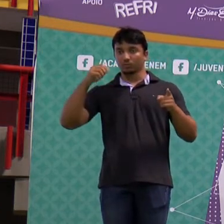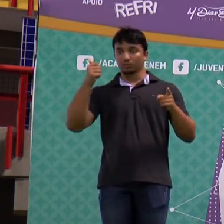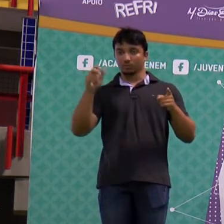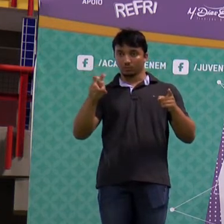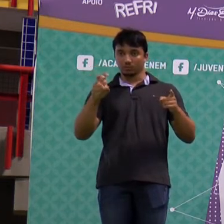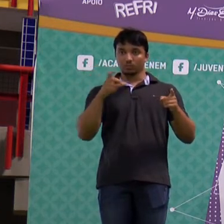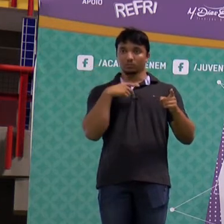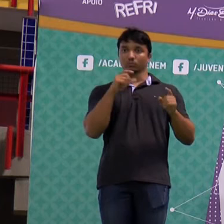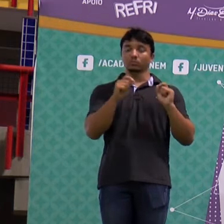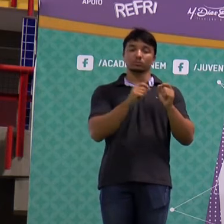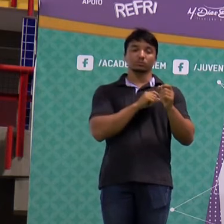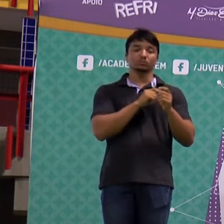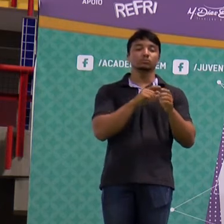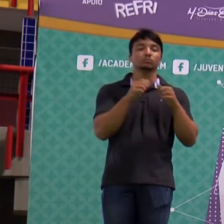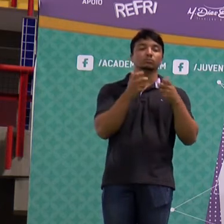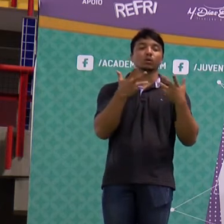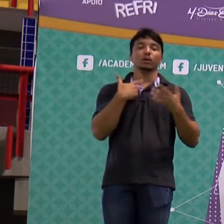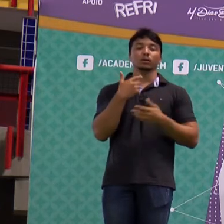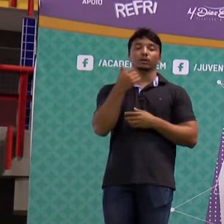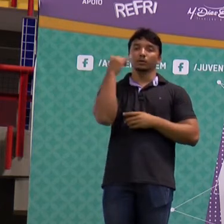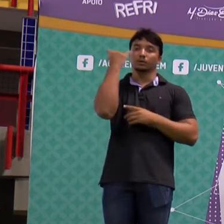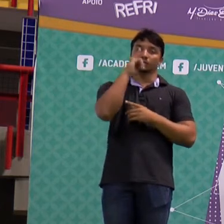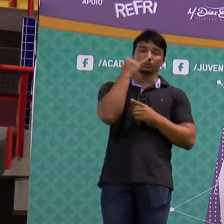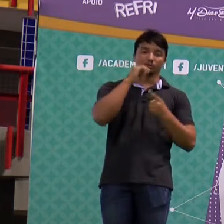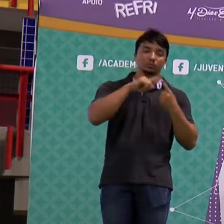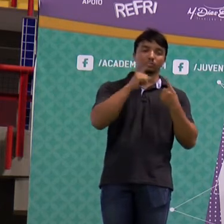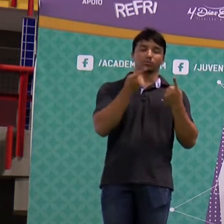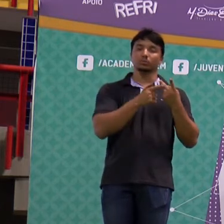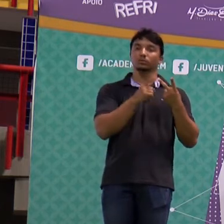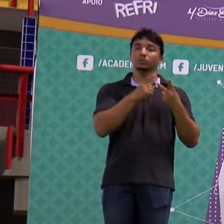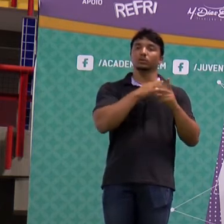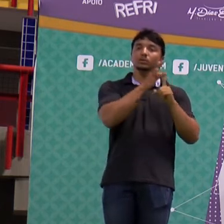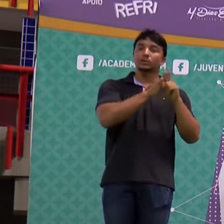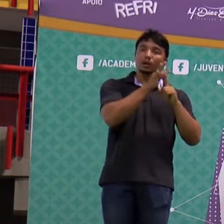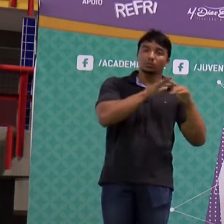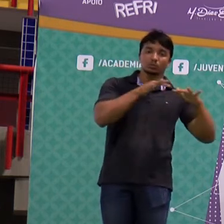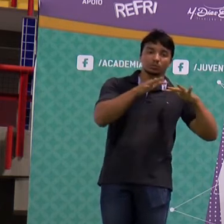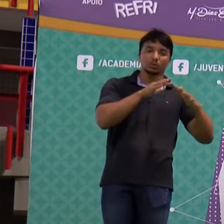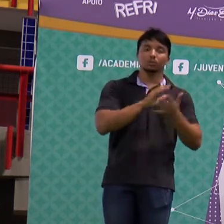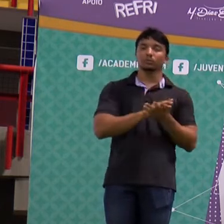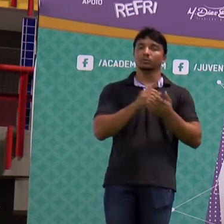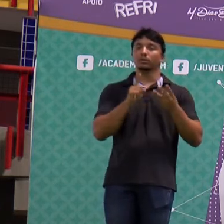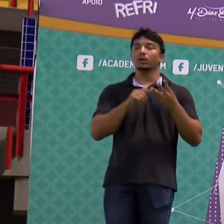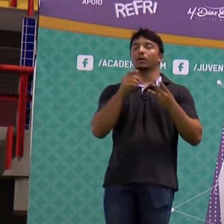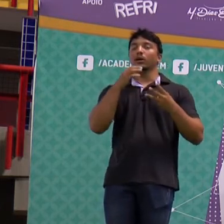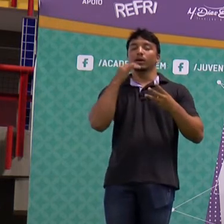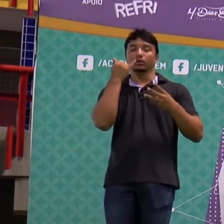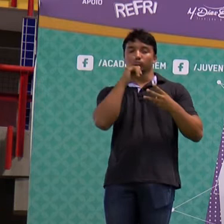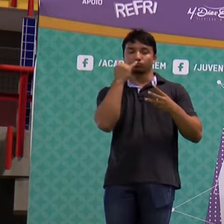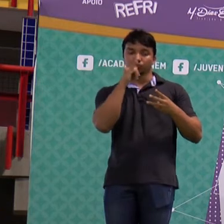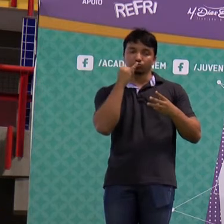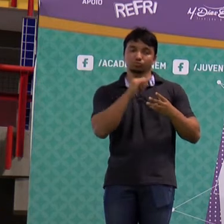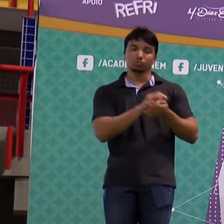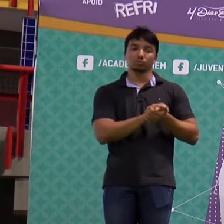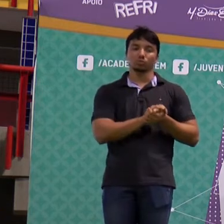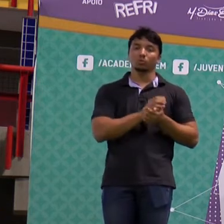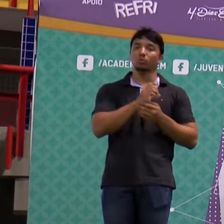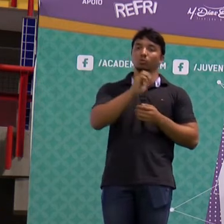55 questões. Na sequência, gente tem termodinâmica, eletricidade, ondulatória e assim sucessivamente.